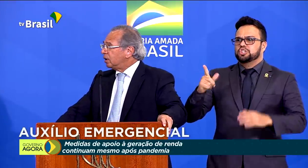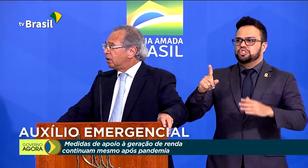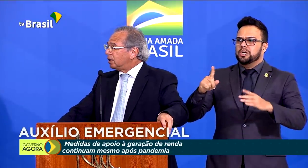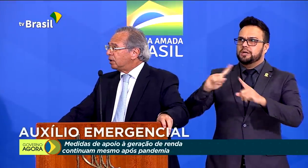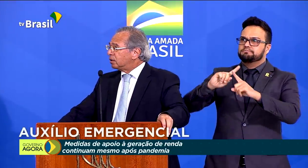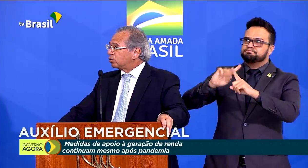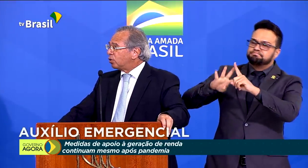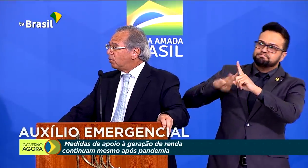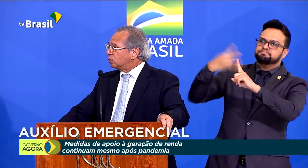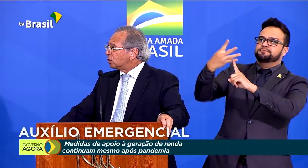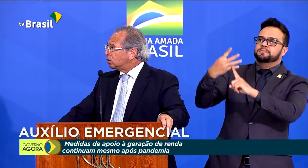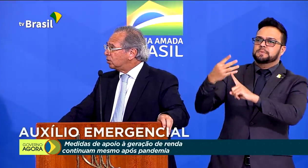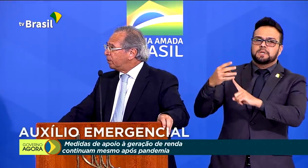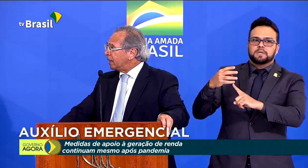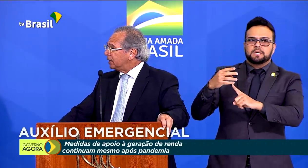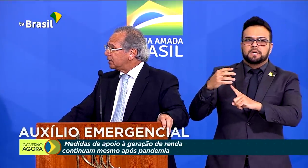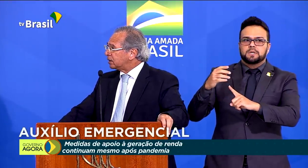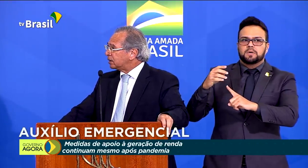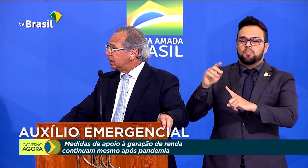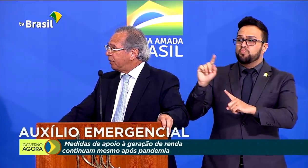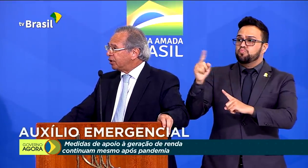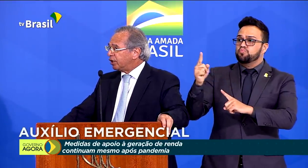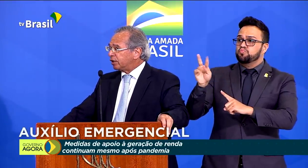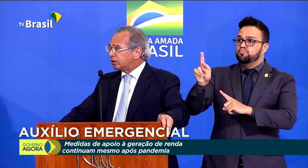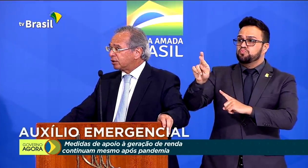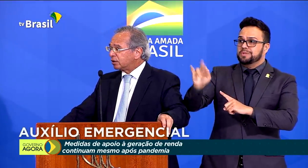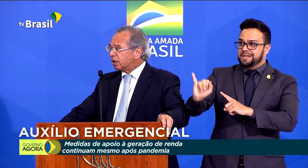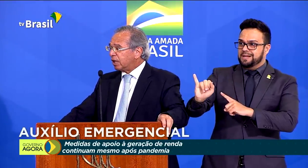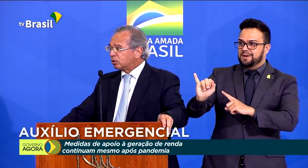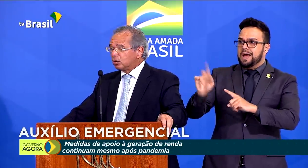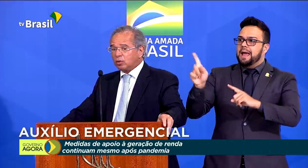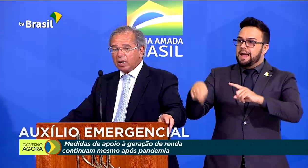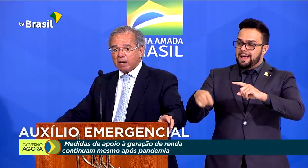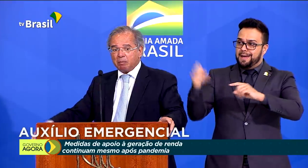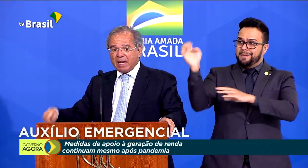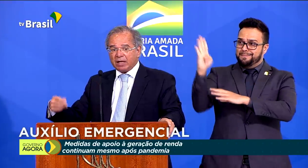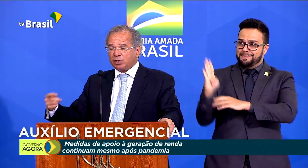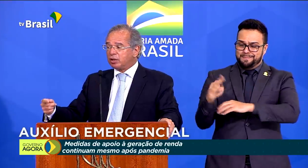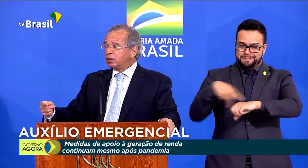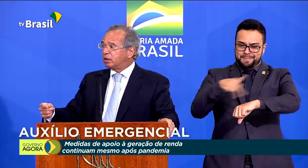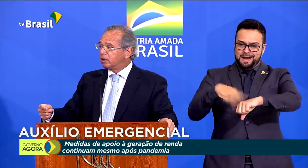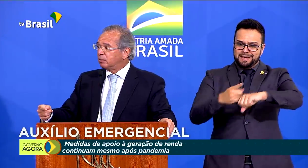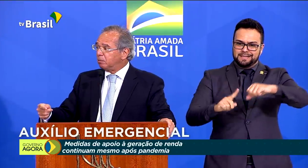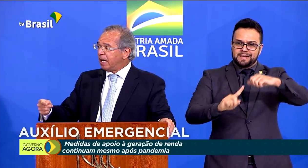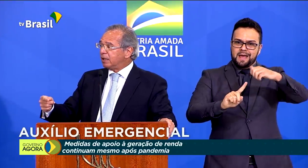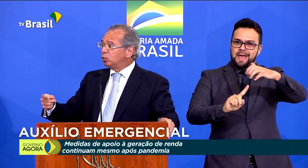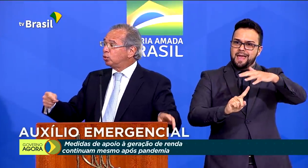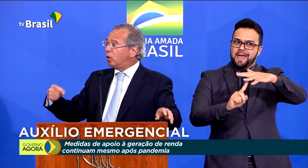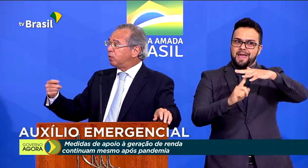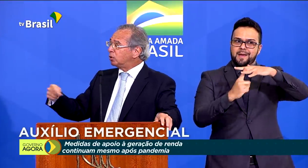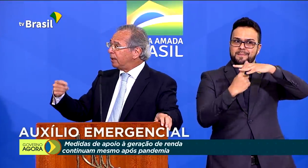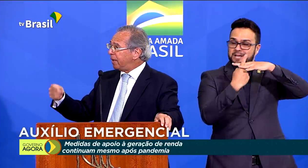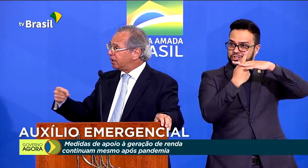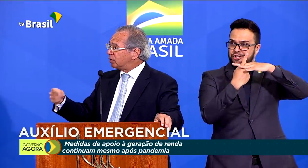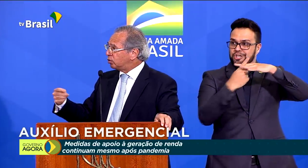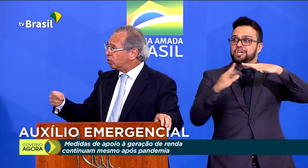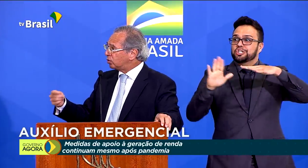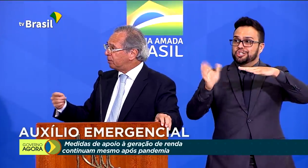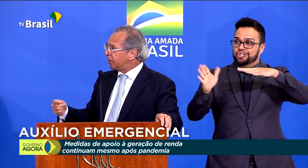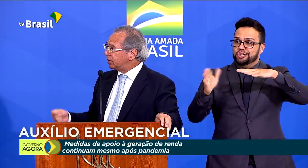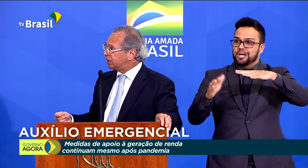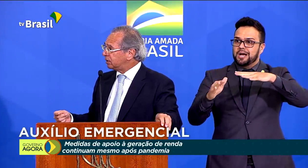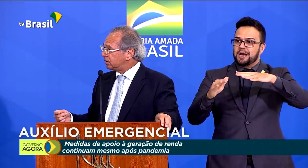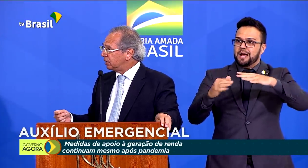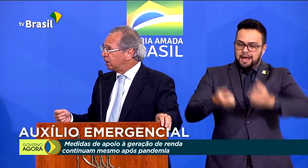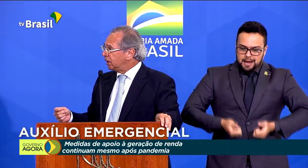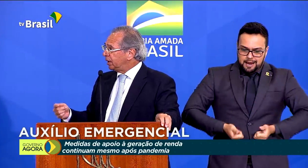somos o país emergente que gastou a média, o dobro da média dos